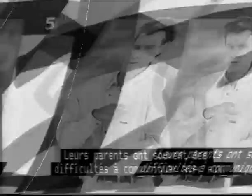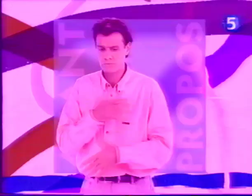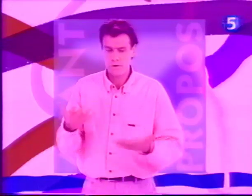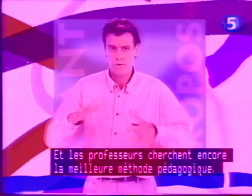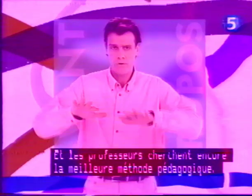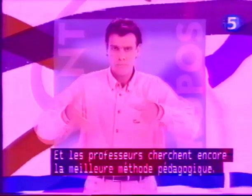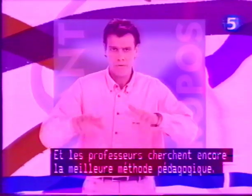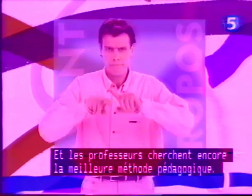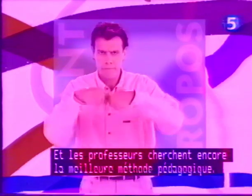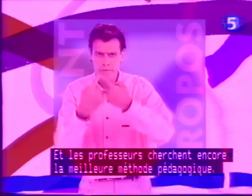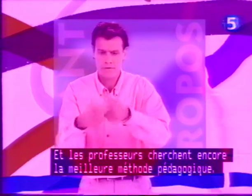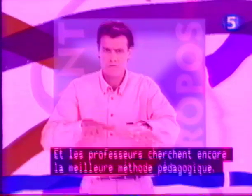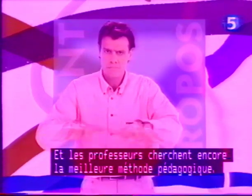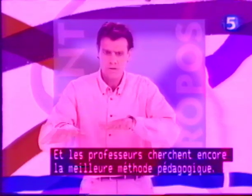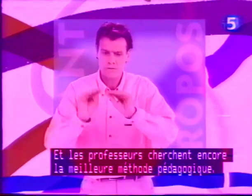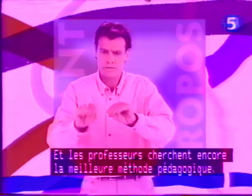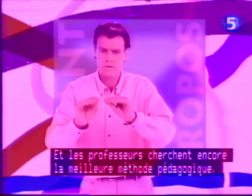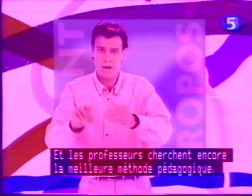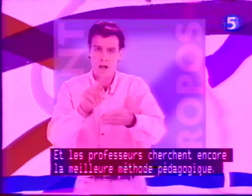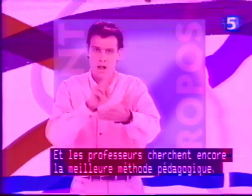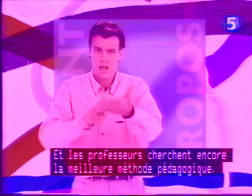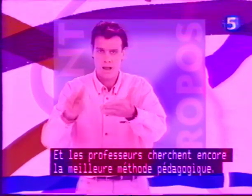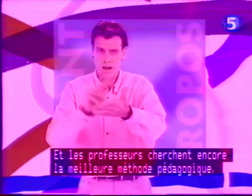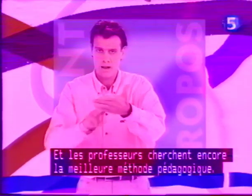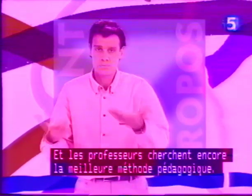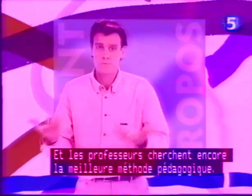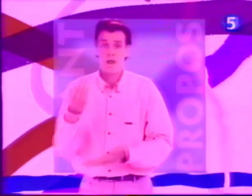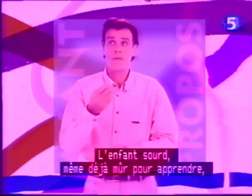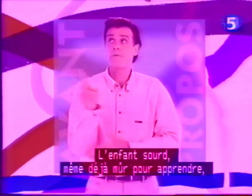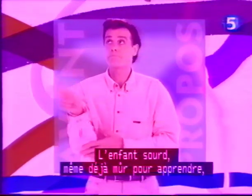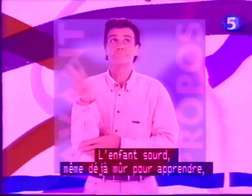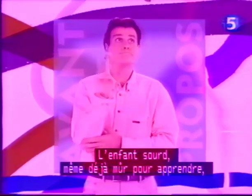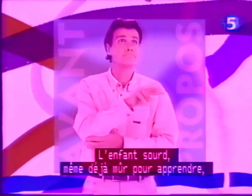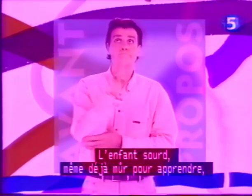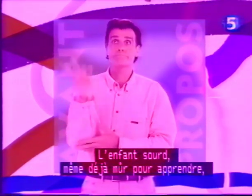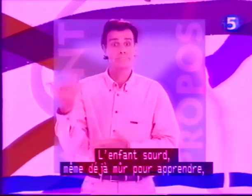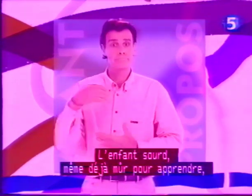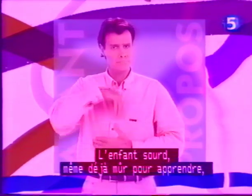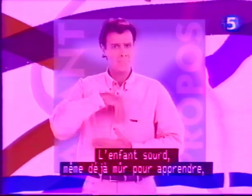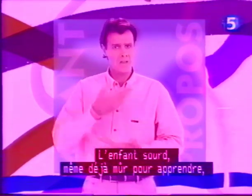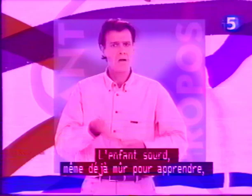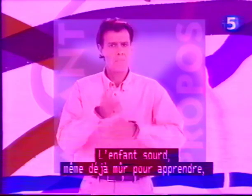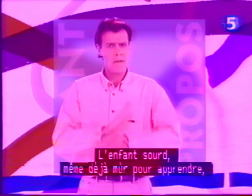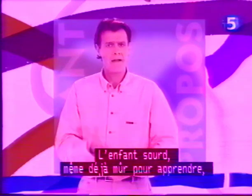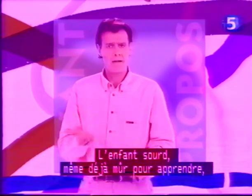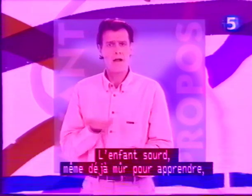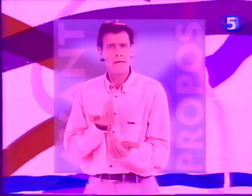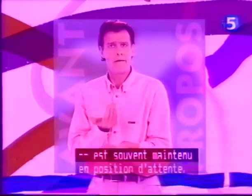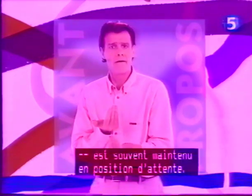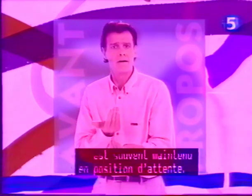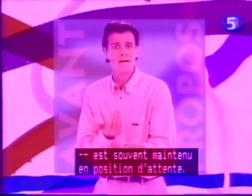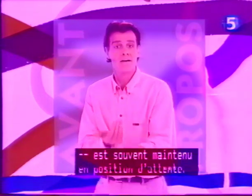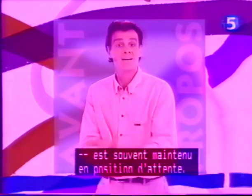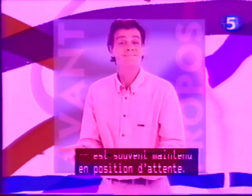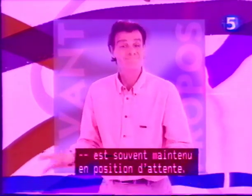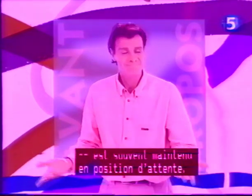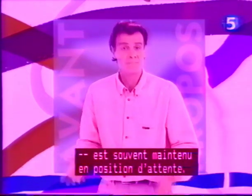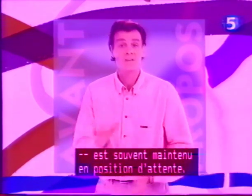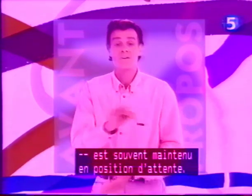Et les professeurs cherchent encore la meilleure méthode pédagogique. L'enfant sourd, même déjà mûr pour apprendre, est souvent maintenu en position d